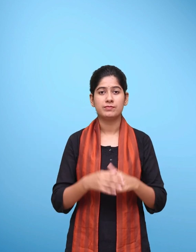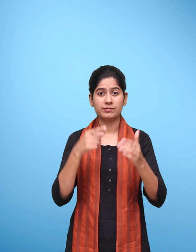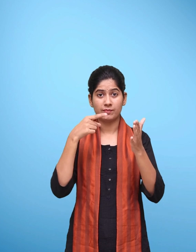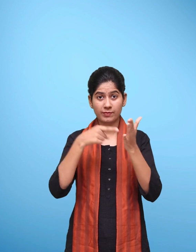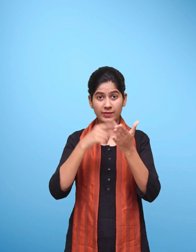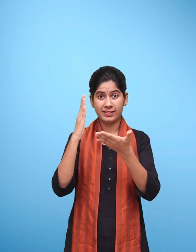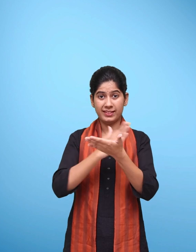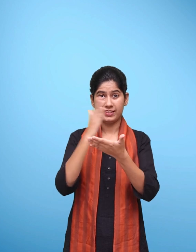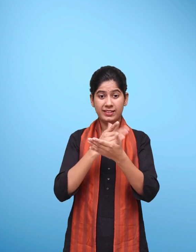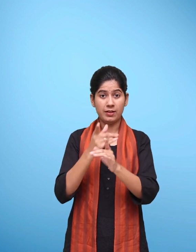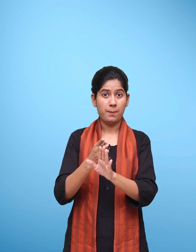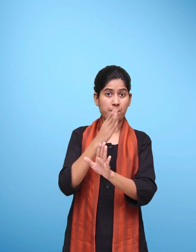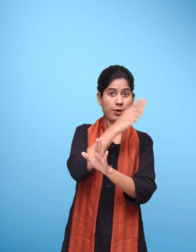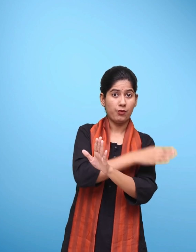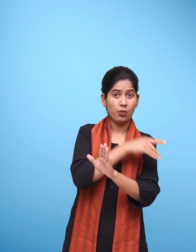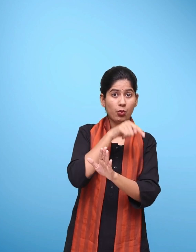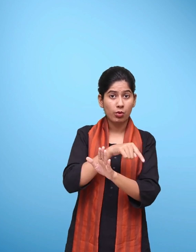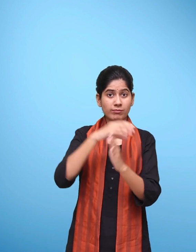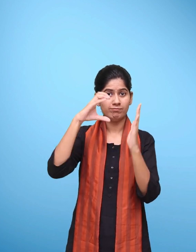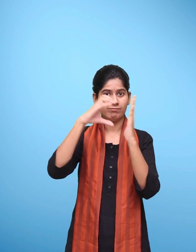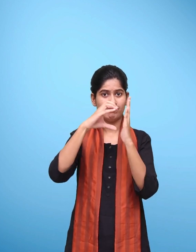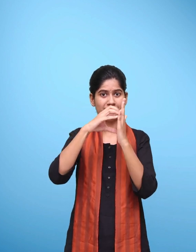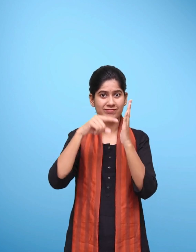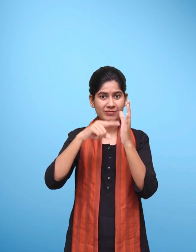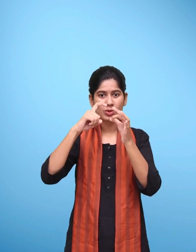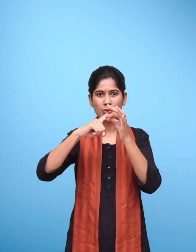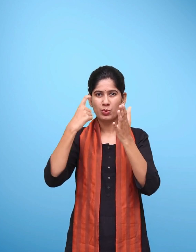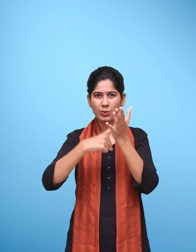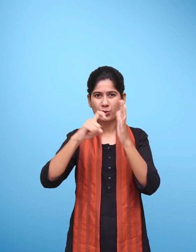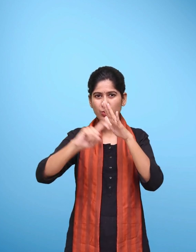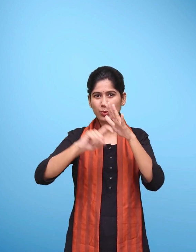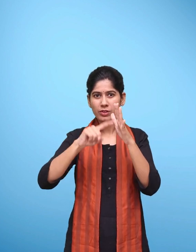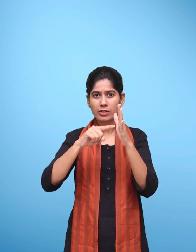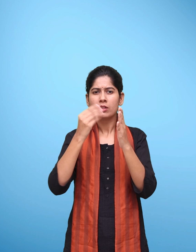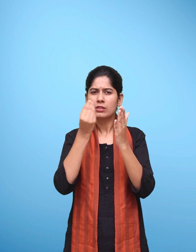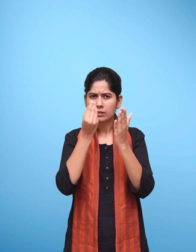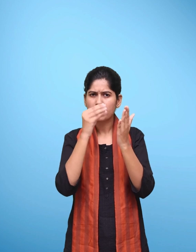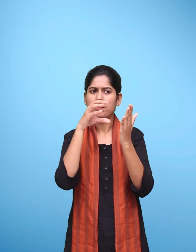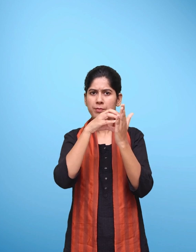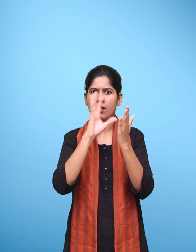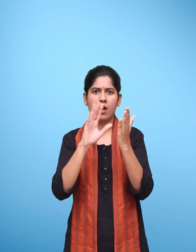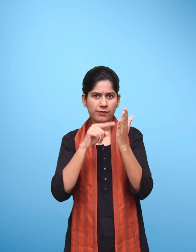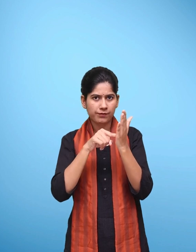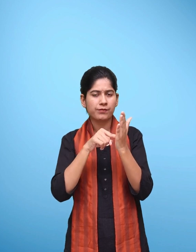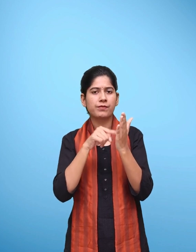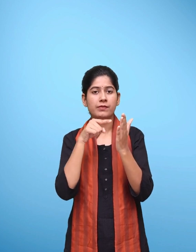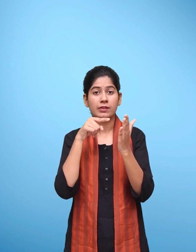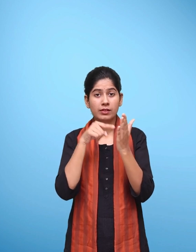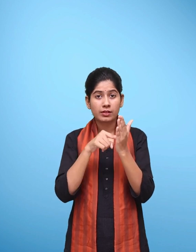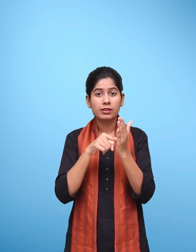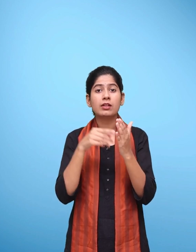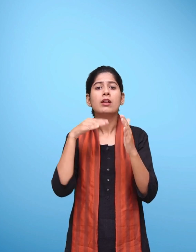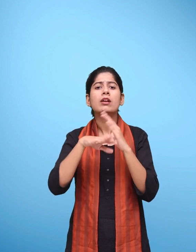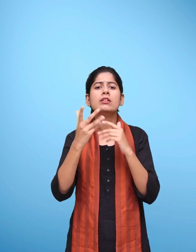प्रत्यक अध्याय के पहले प्रिष्ट पर स्थित कोड बॉक्स को क्विक रिस्पॉंस कोड QR कोड कहते हैं